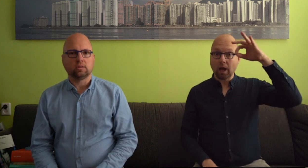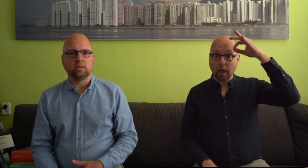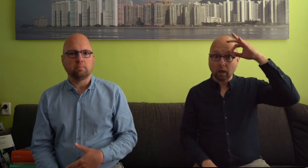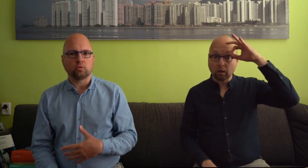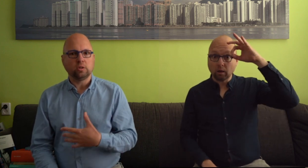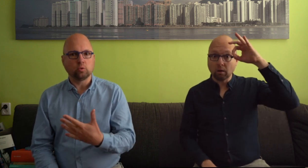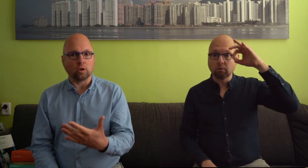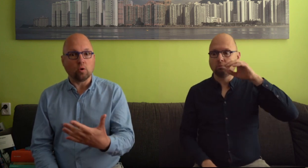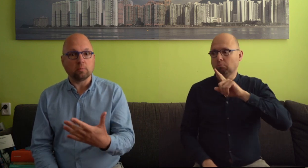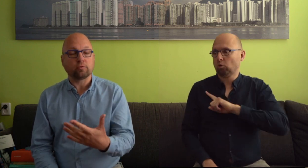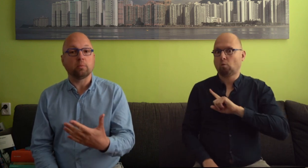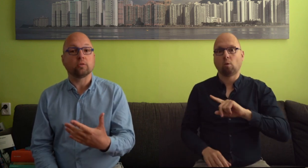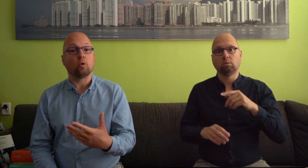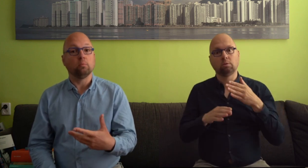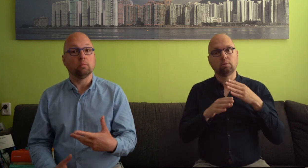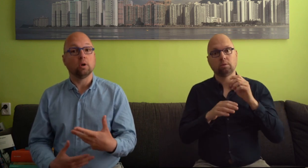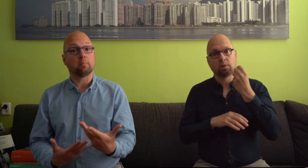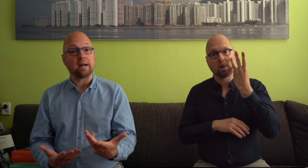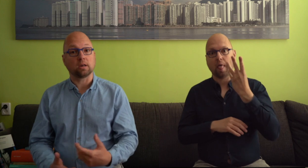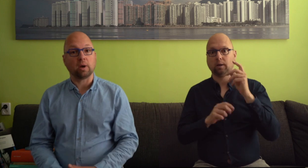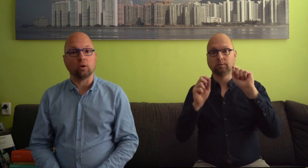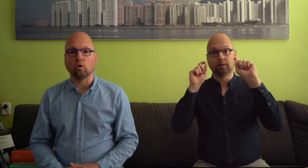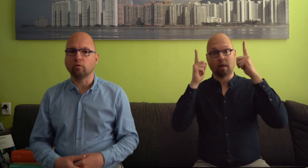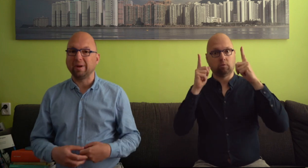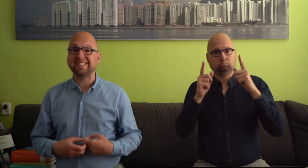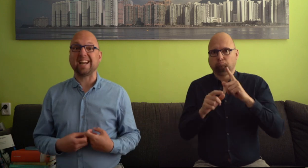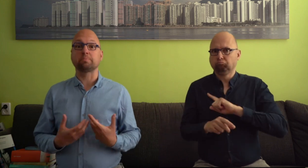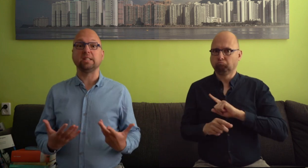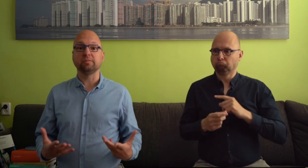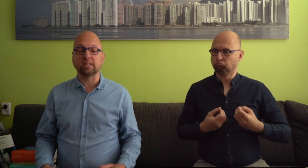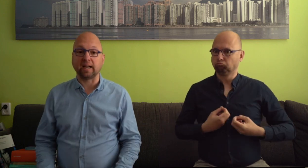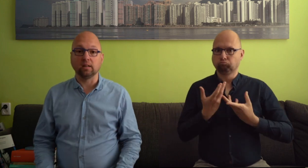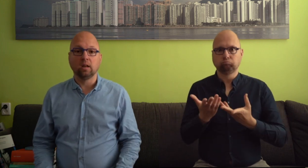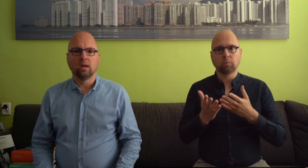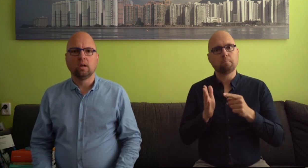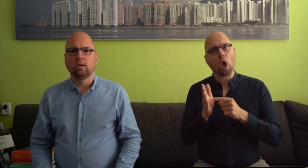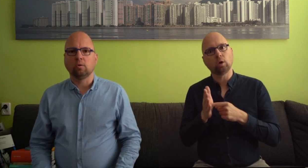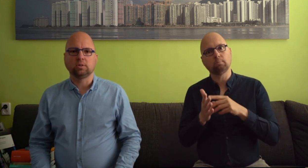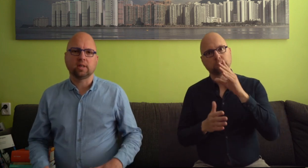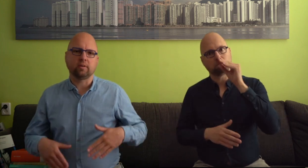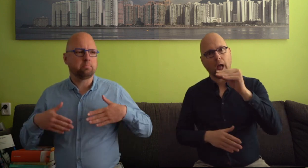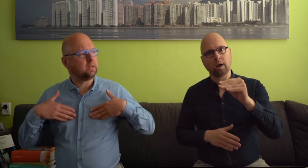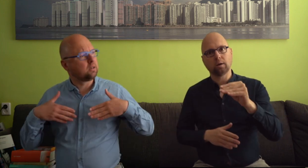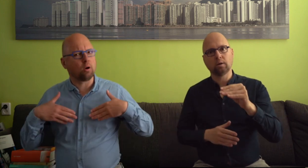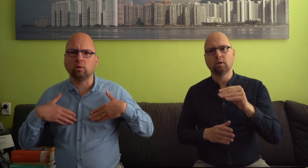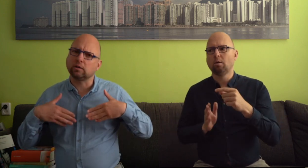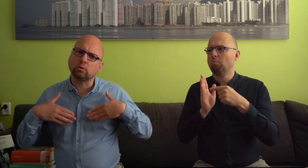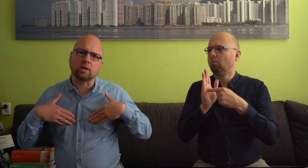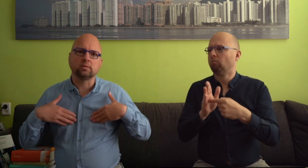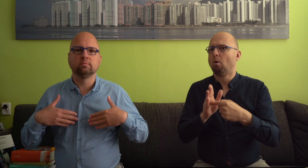iemand u niet goed kan horen bijvoorbeeld, om een gebaar te gebruiken of om extra expressief te zijn om te zeggen van, ik ben die corona zo zat.